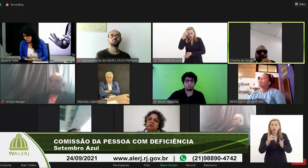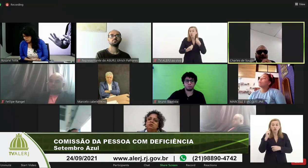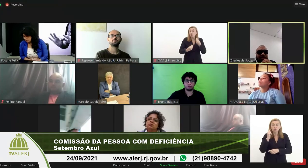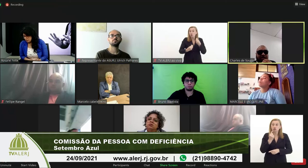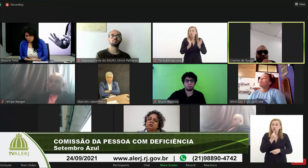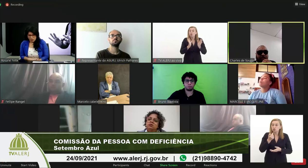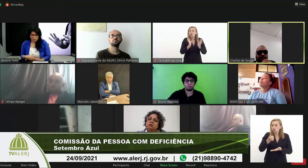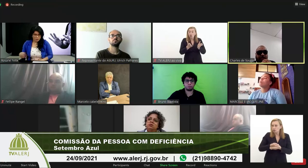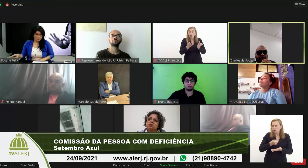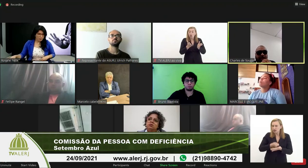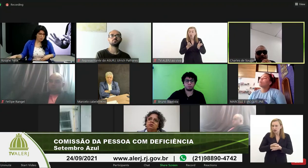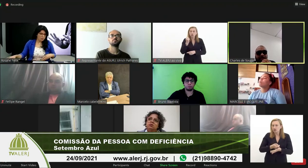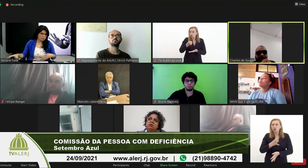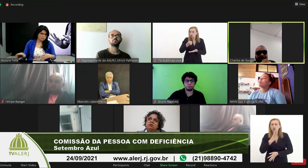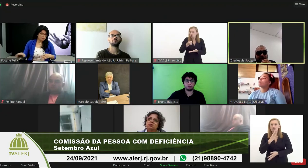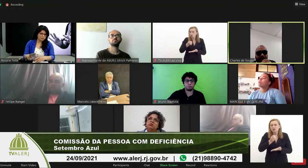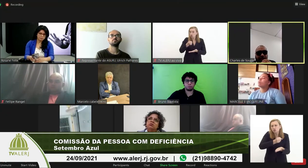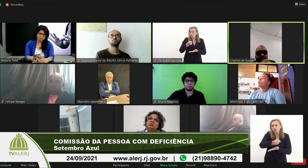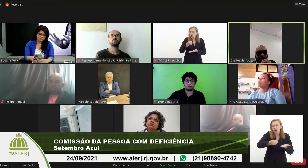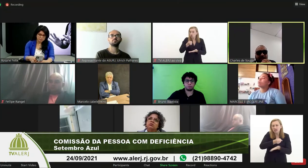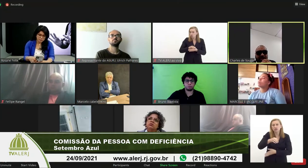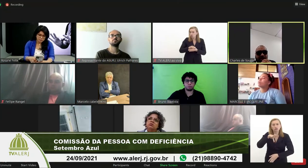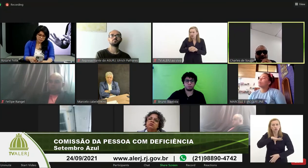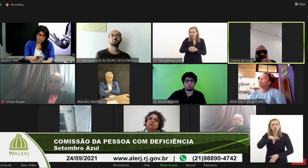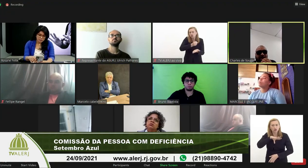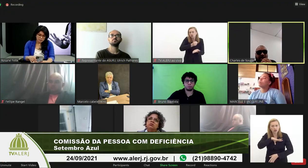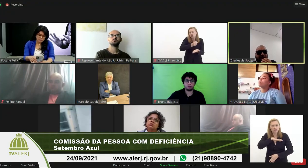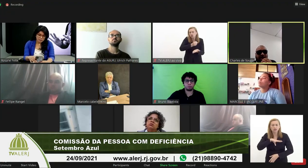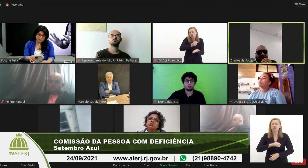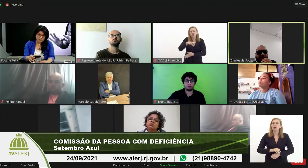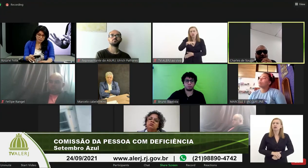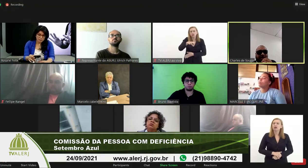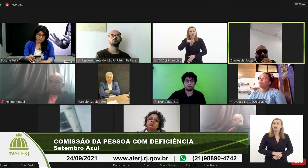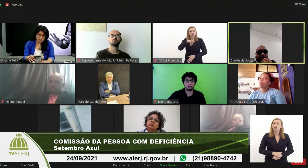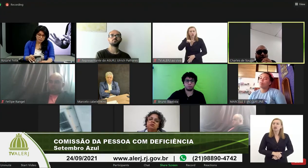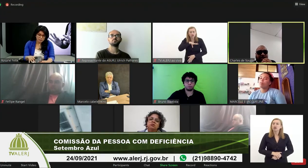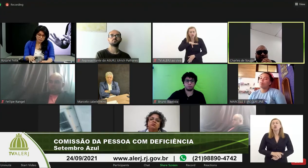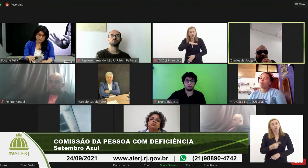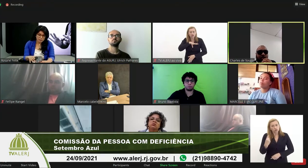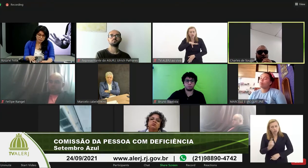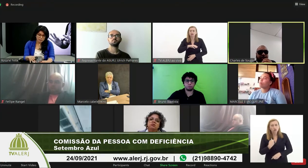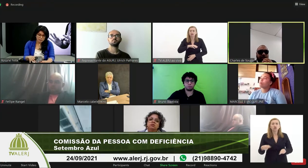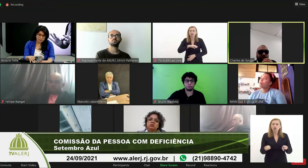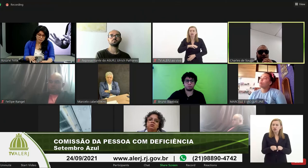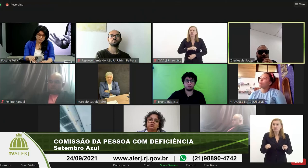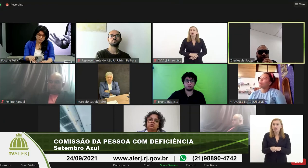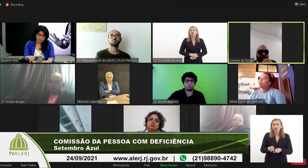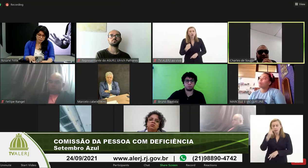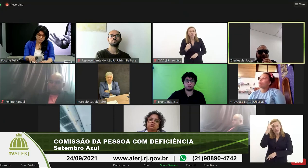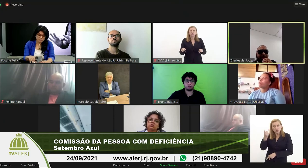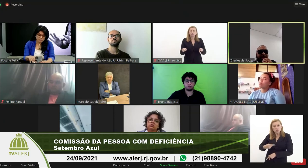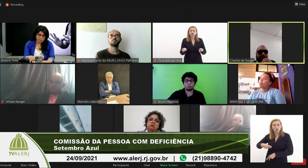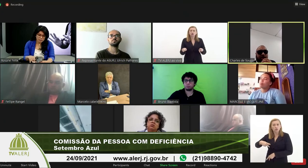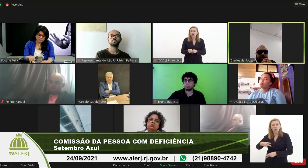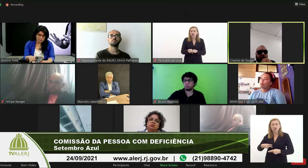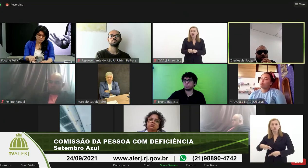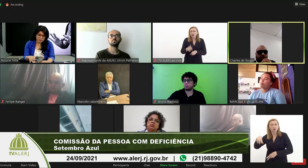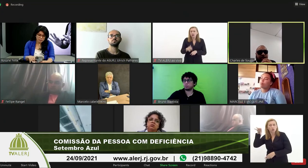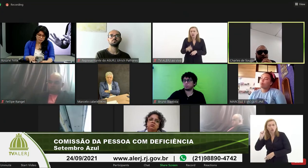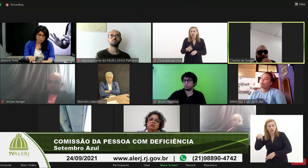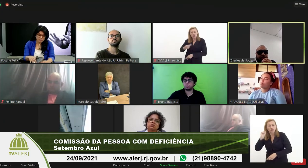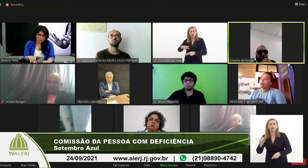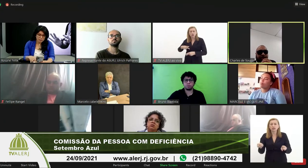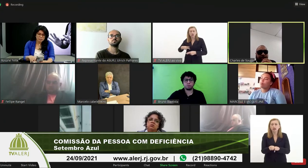obrigados a ter o conhecimento pelo menos básico de português mas nós também quanto pessoas ouvintes também temos que ter o